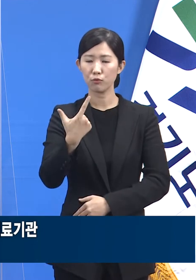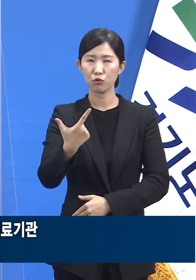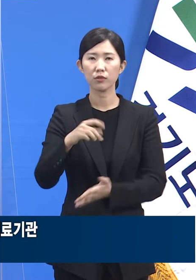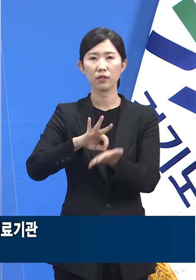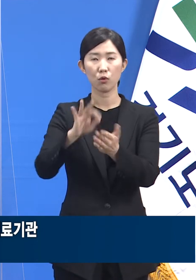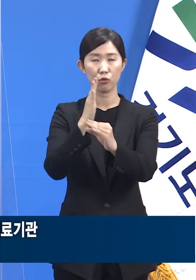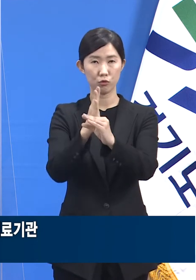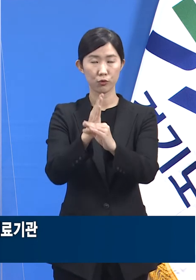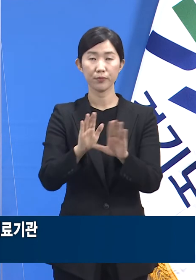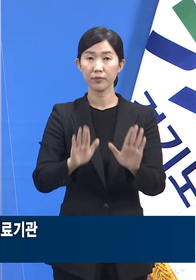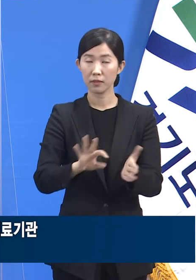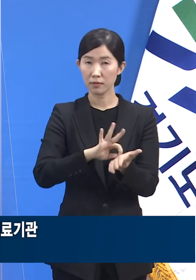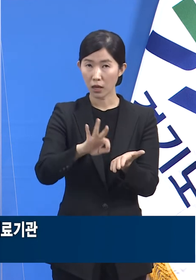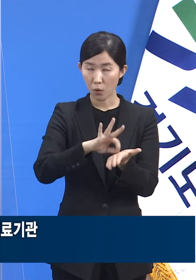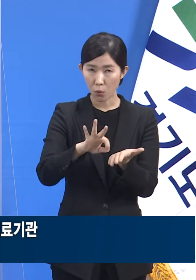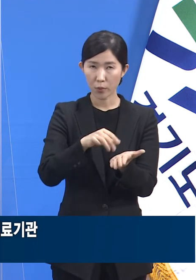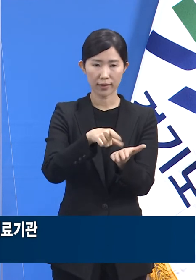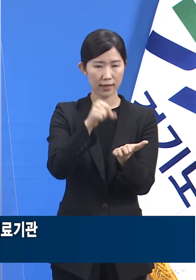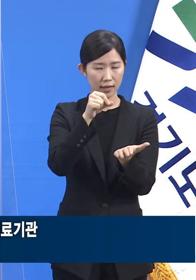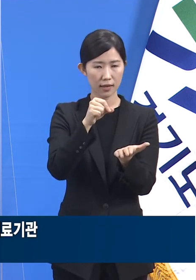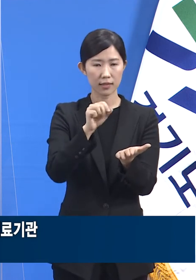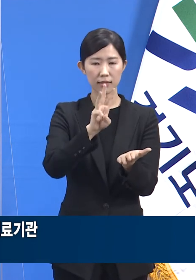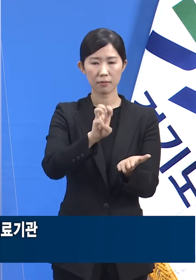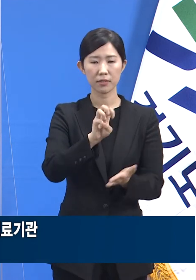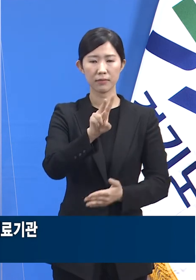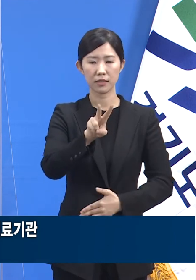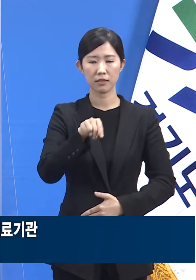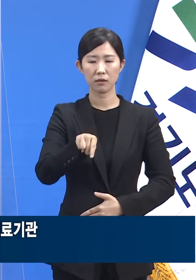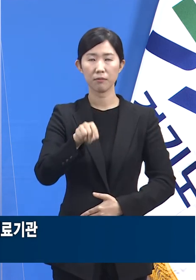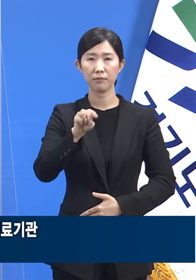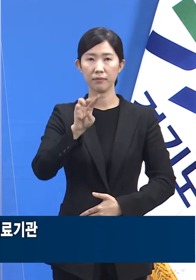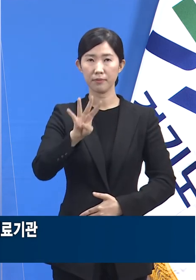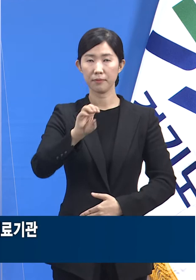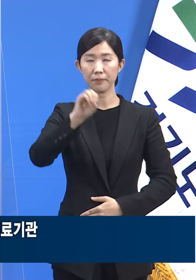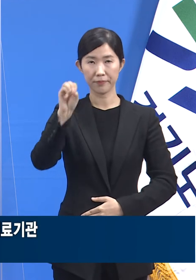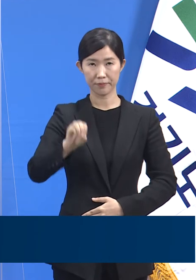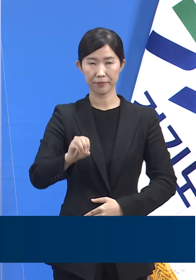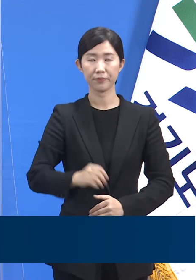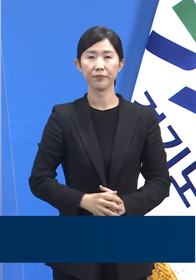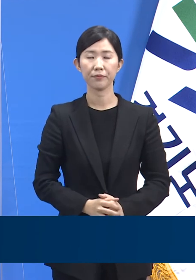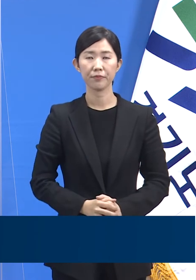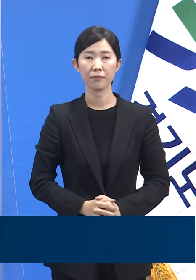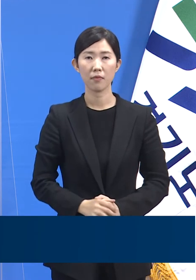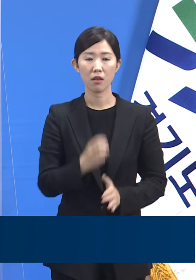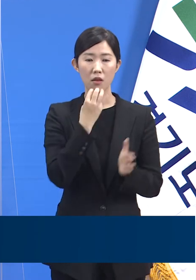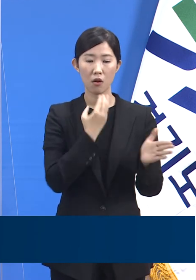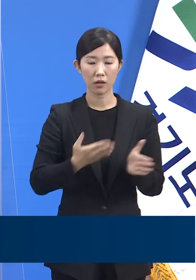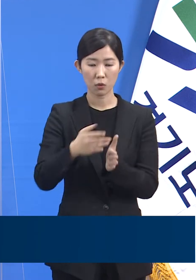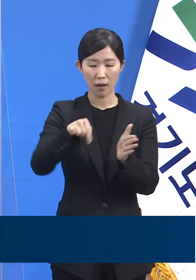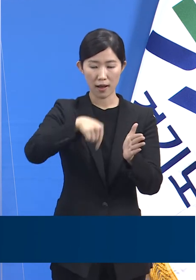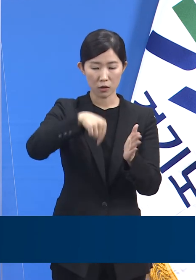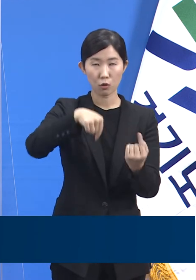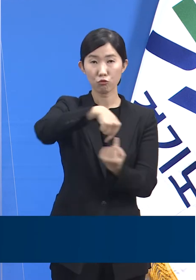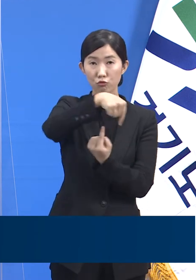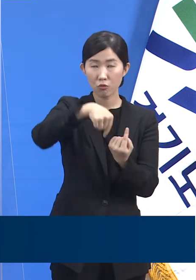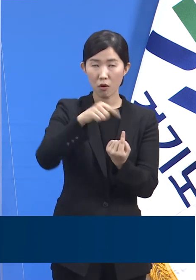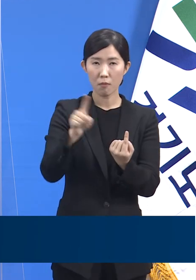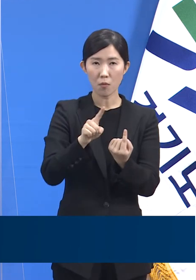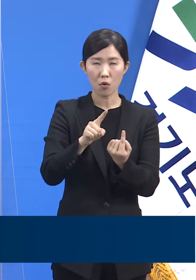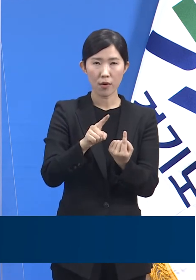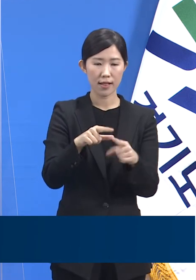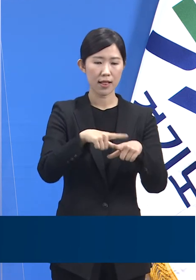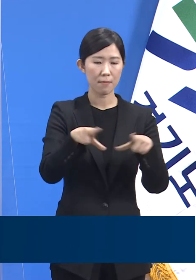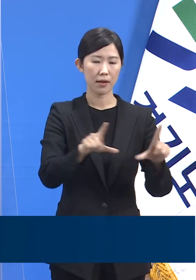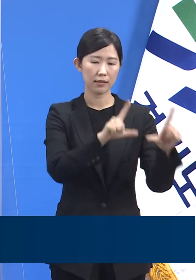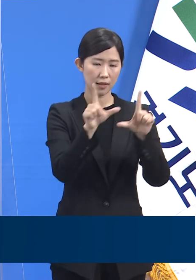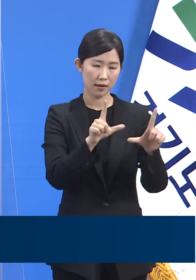현재 가동률은 32.4%입니다. 도가 운영하는 총 7개의 일반생활치료센터에는